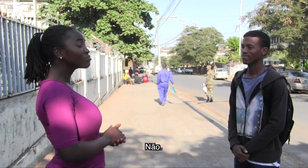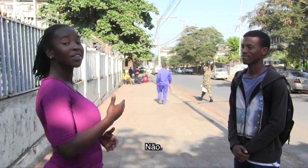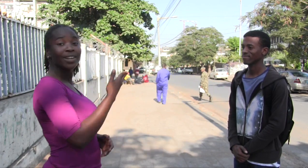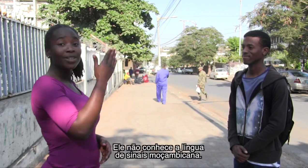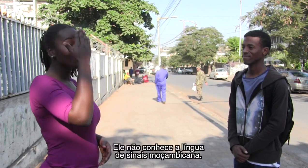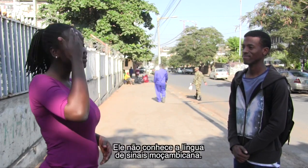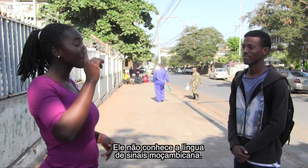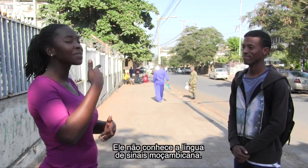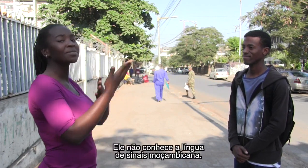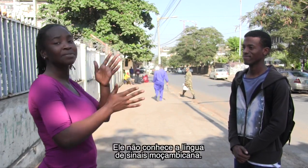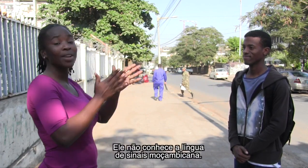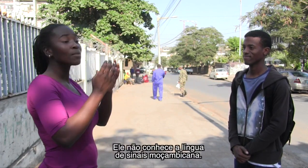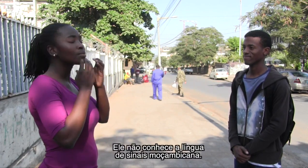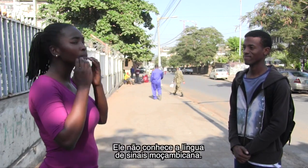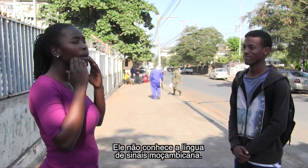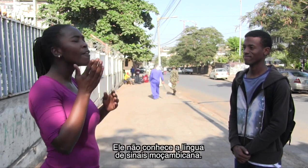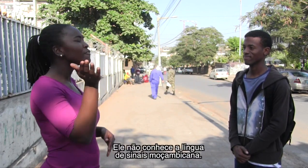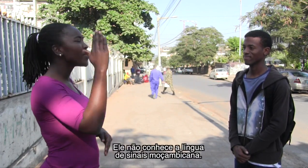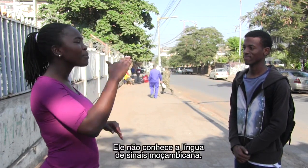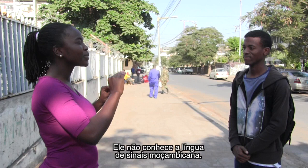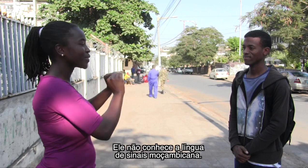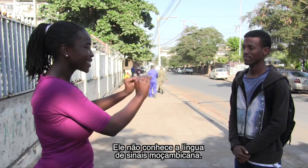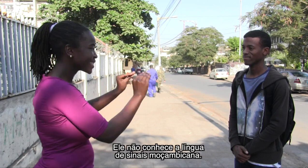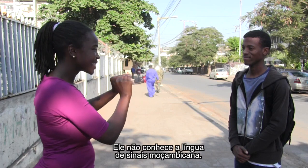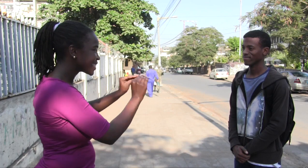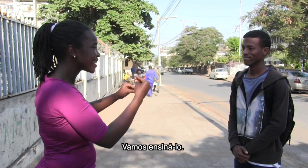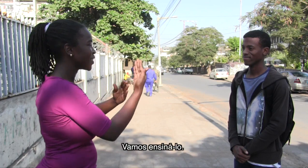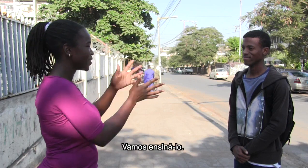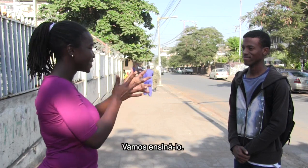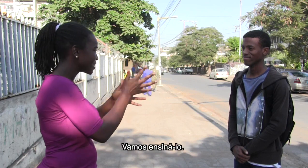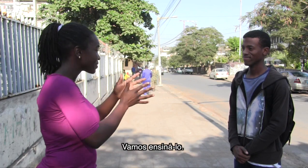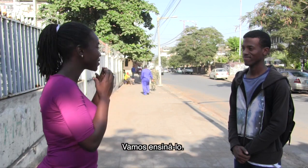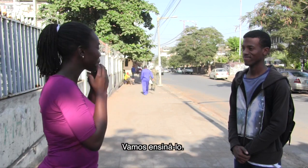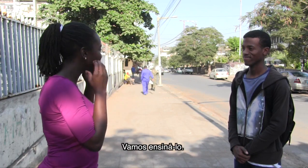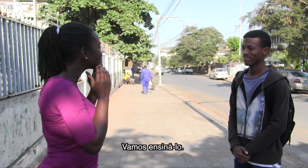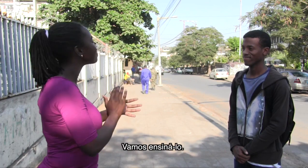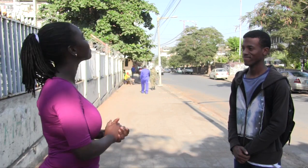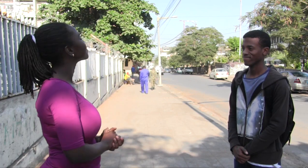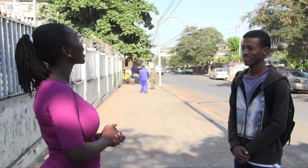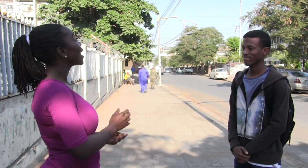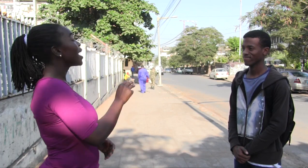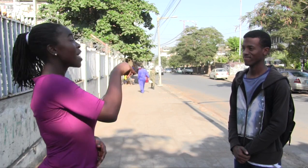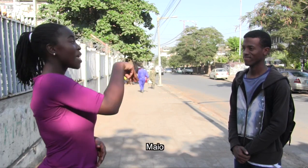Ele não conhece a língua de sinais moçambicana Vamos ensiná-lo